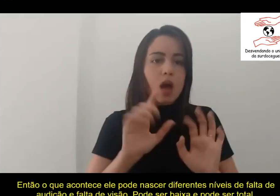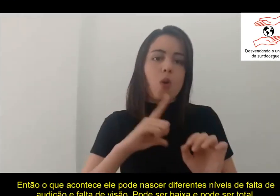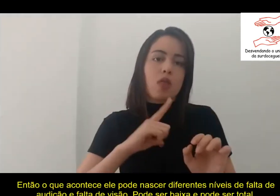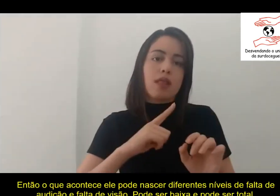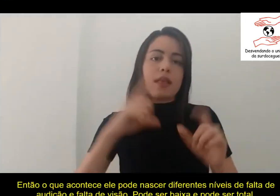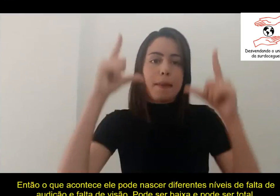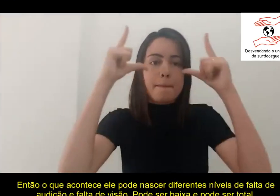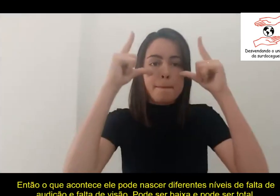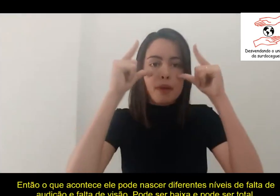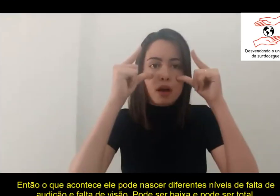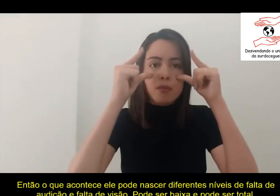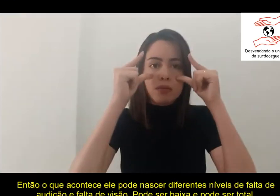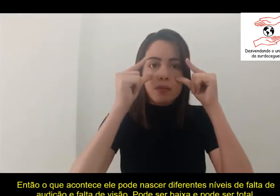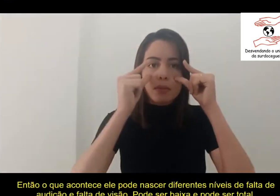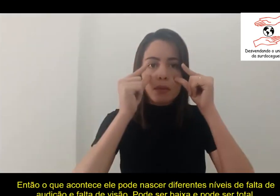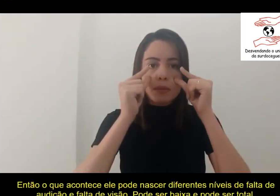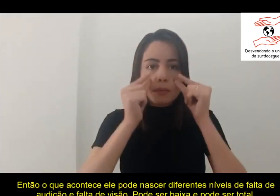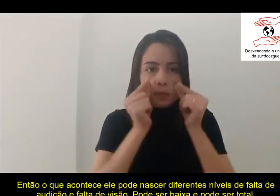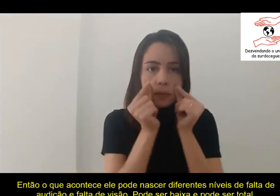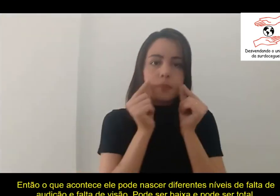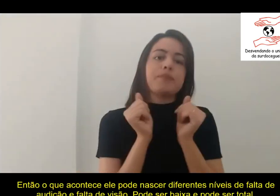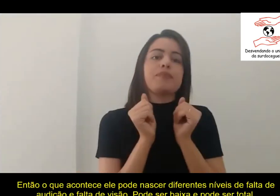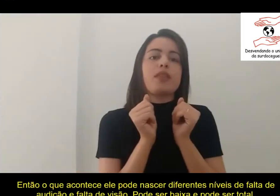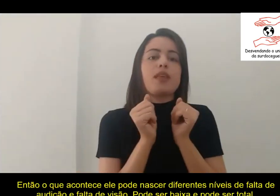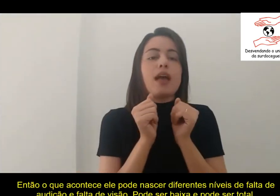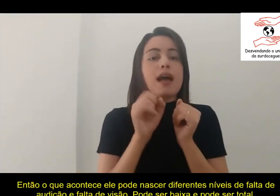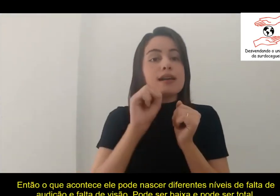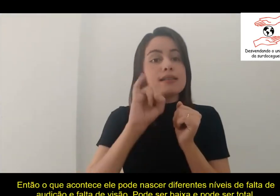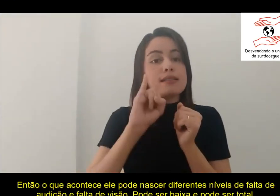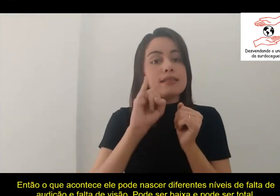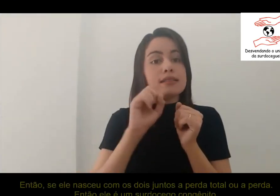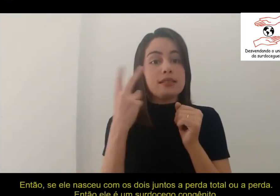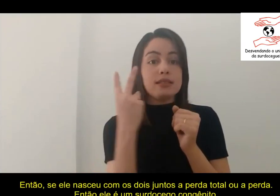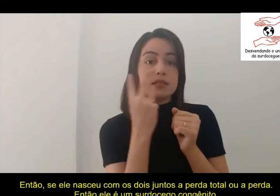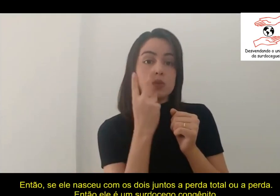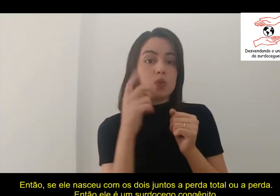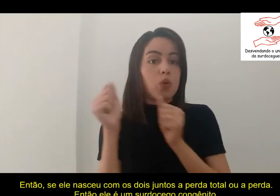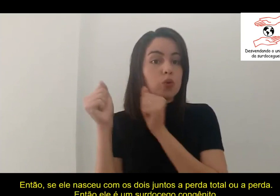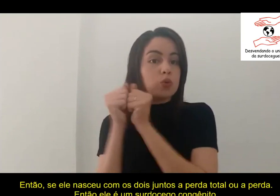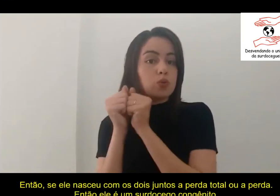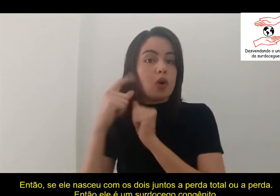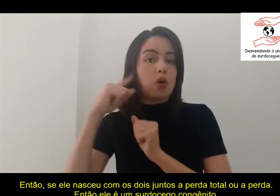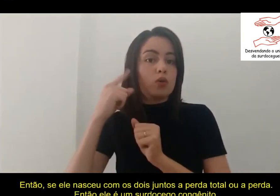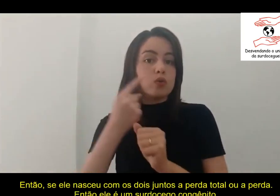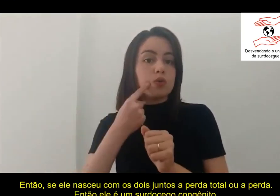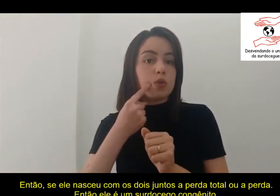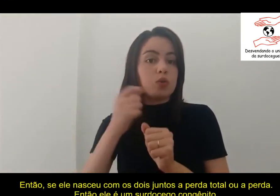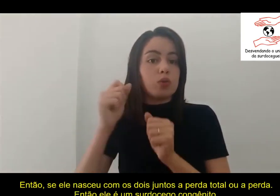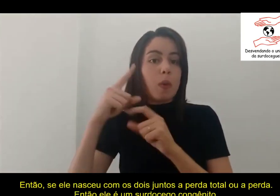falta de visão, né? Pode ser baixa e pode ser total. Então, se ele nasceu com os